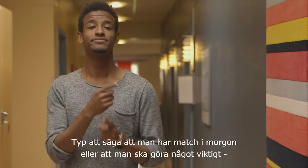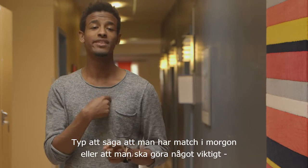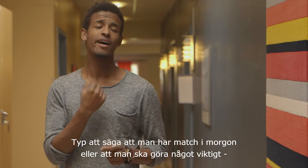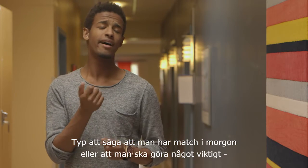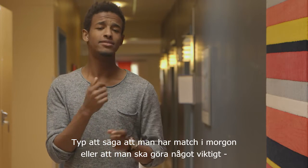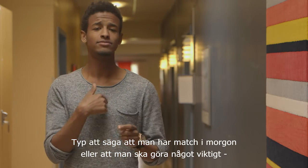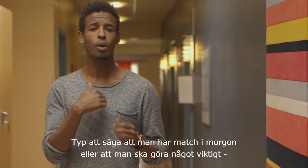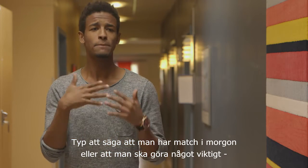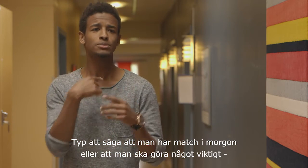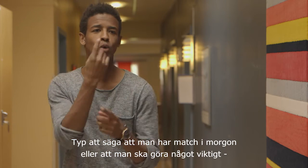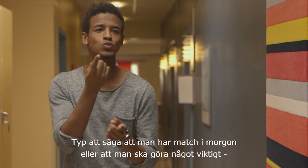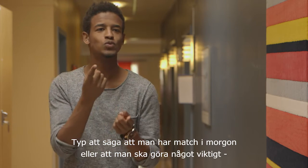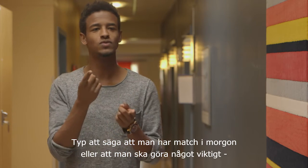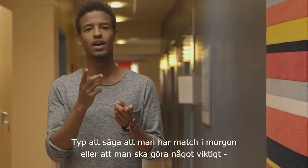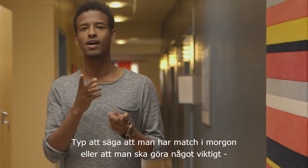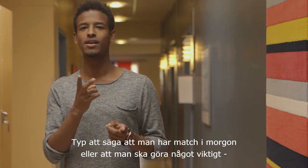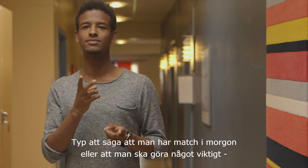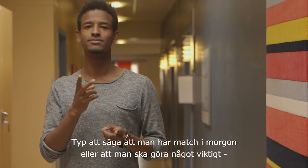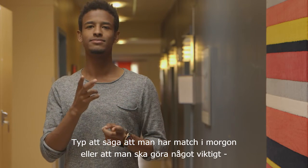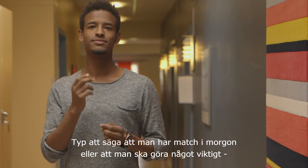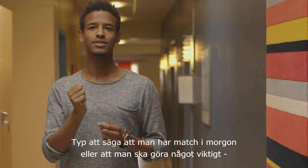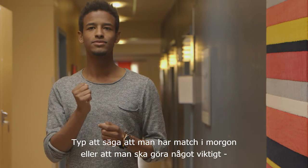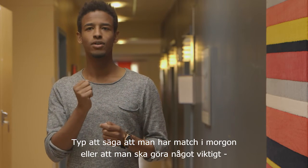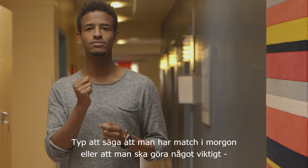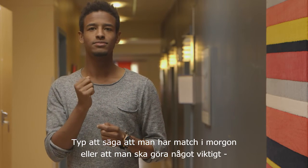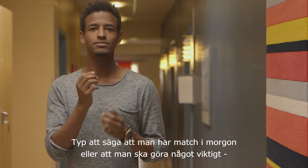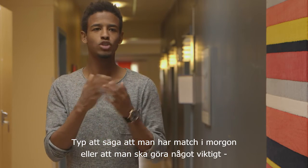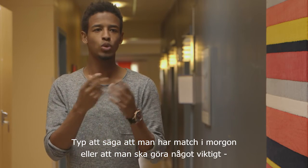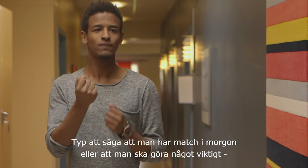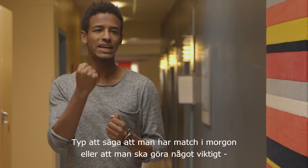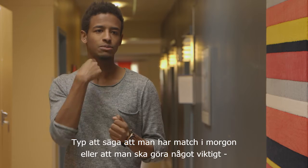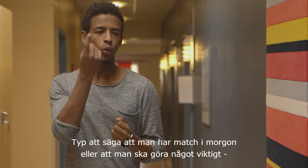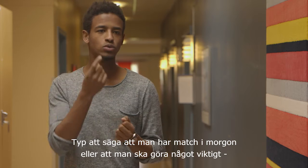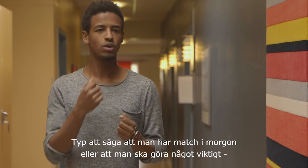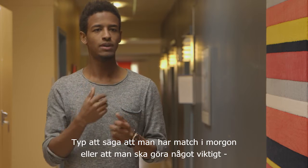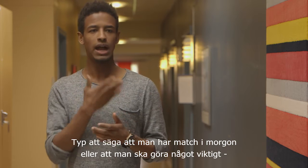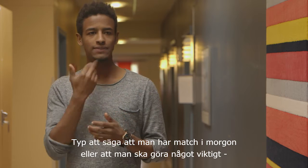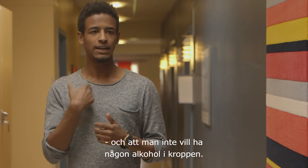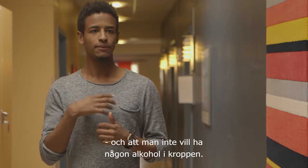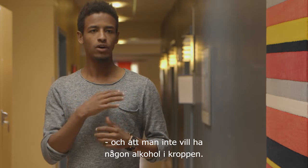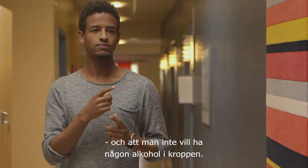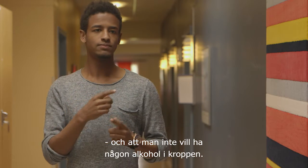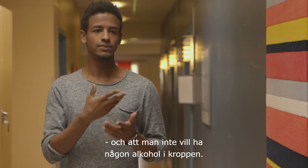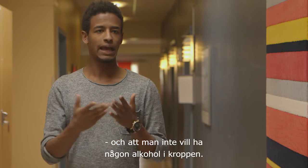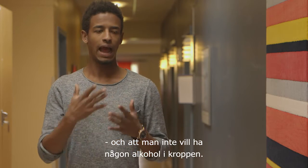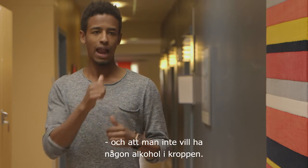Typ att säga att man har match imorgon. Eller att man ska göra något viktigt och att man inte vill ha någon alkohol i kroppen.